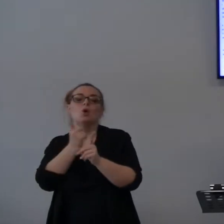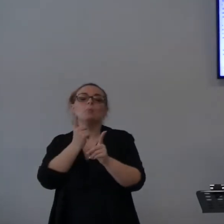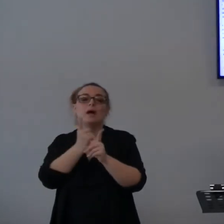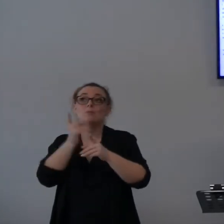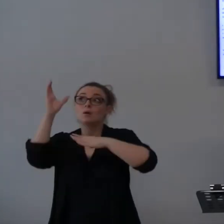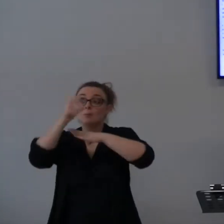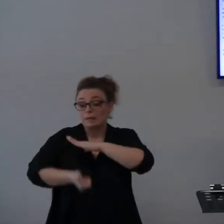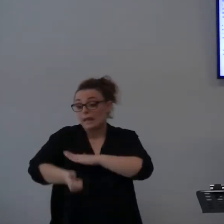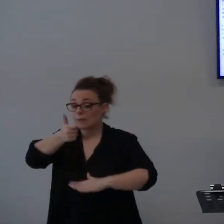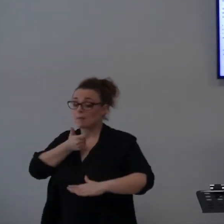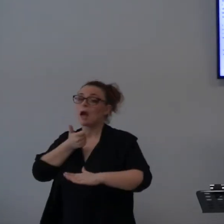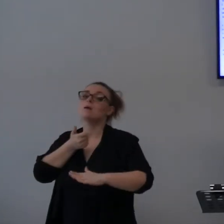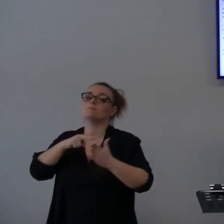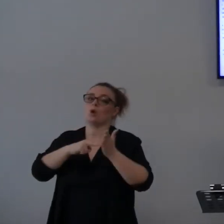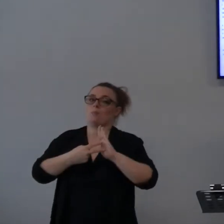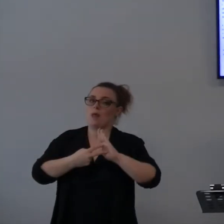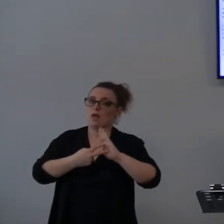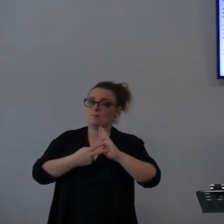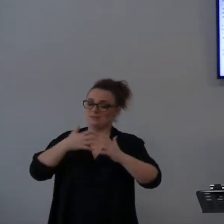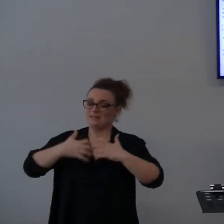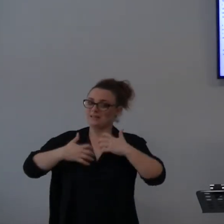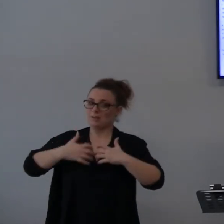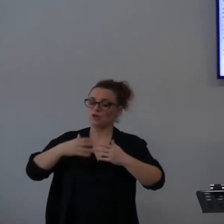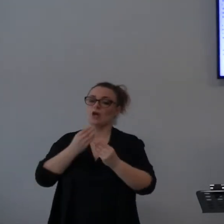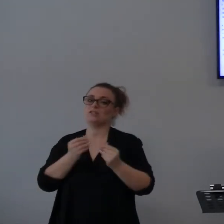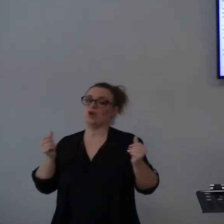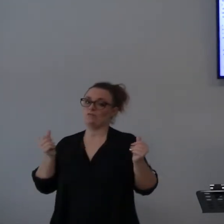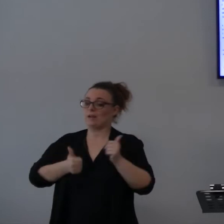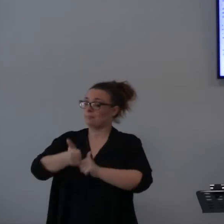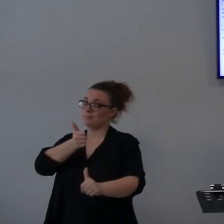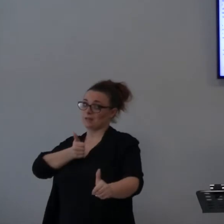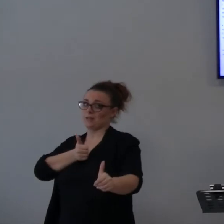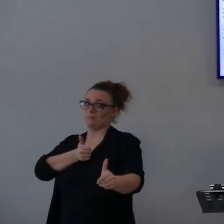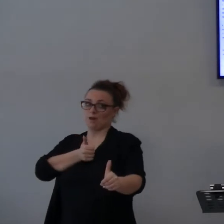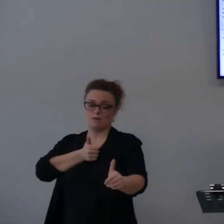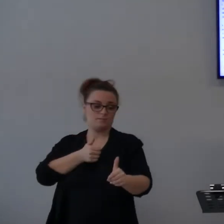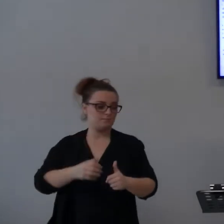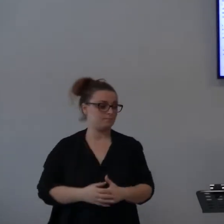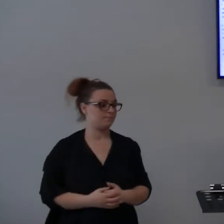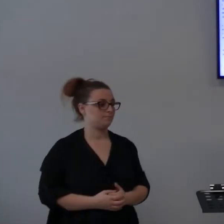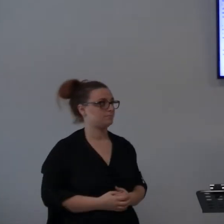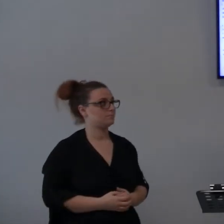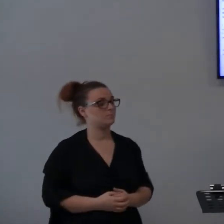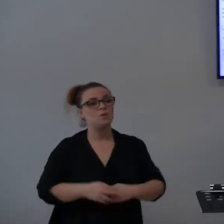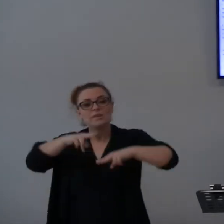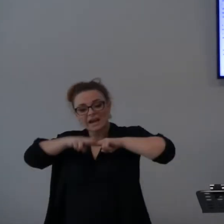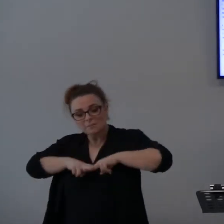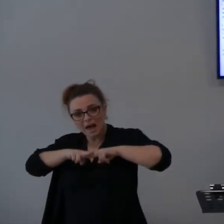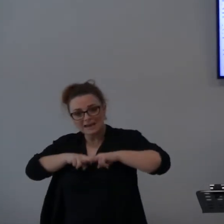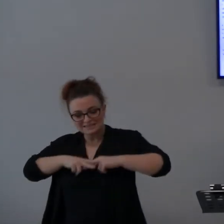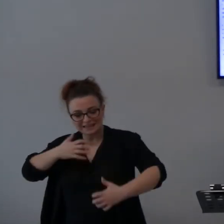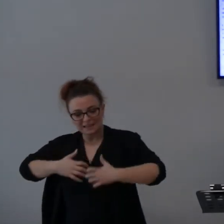è normale, va bene provare. Ma non dobbiamo trattenerlo a lungo, non dobbiamo